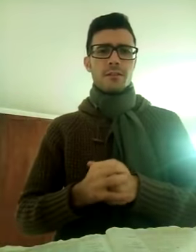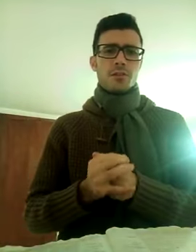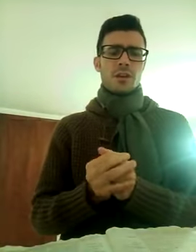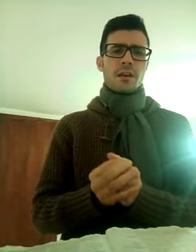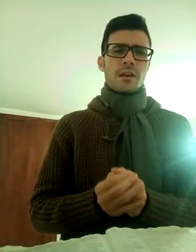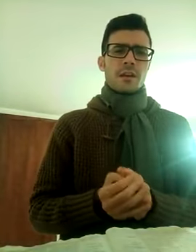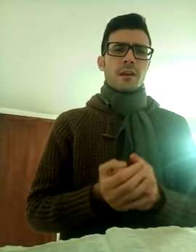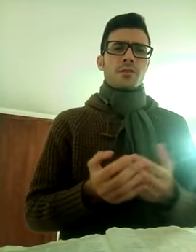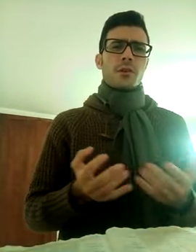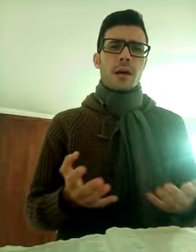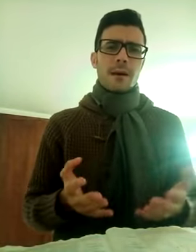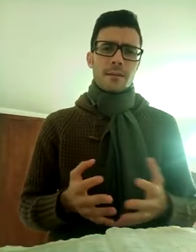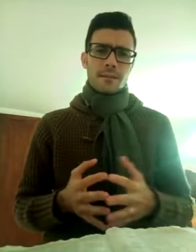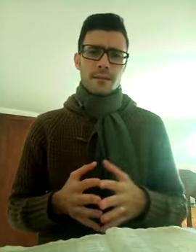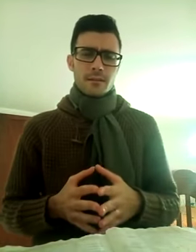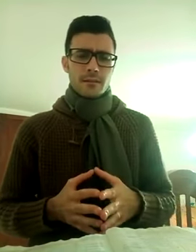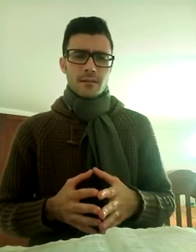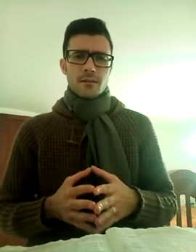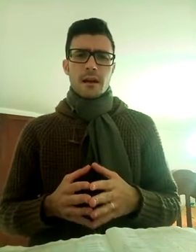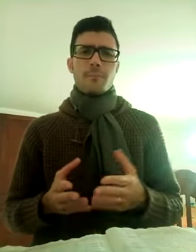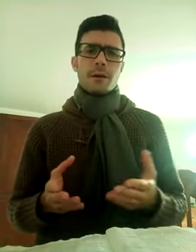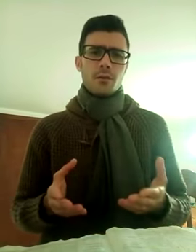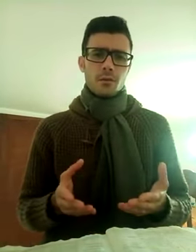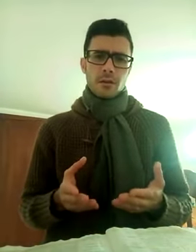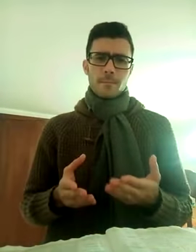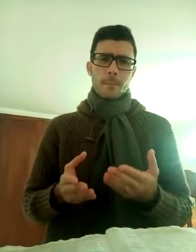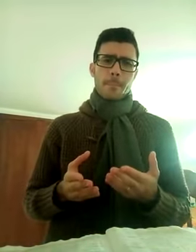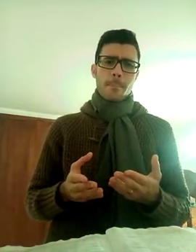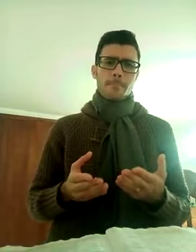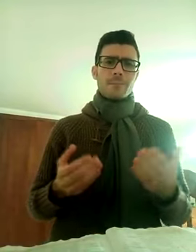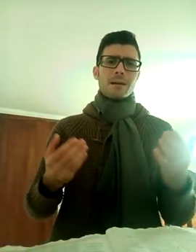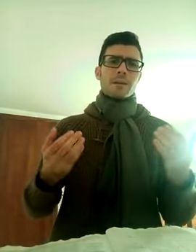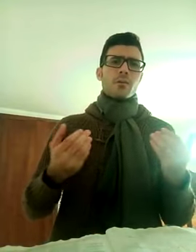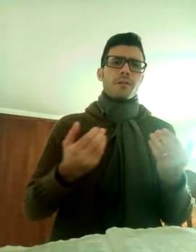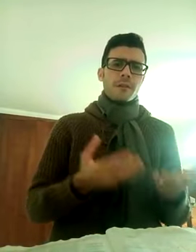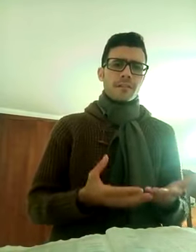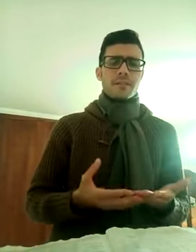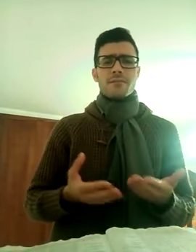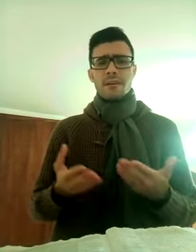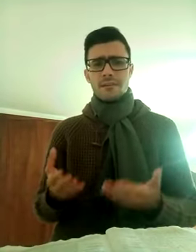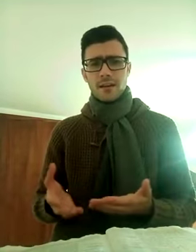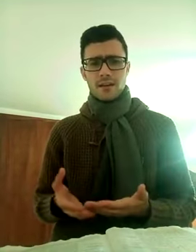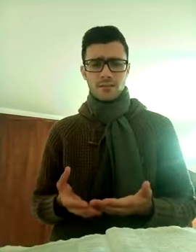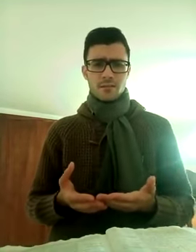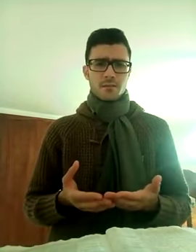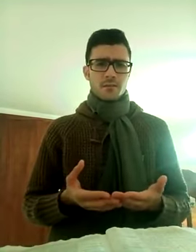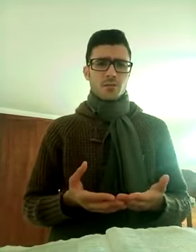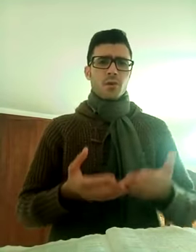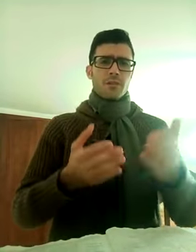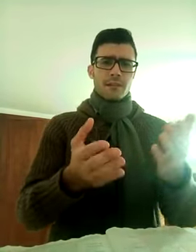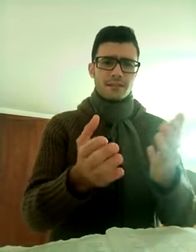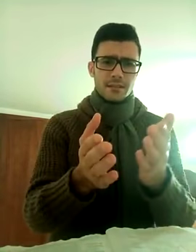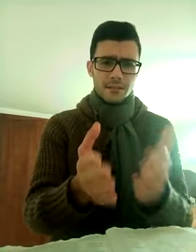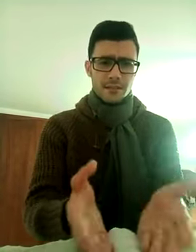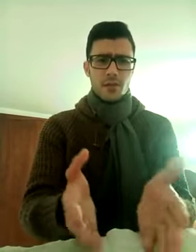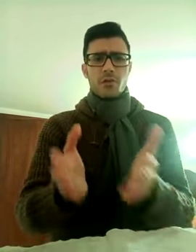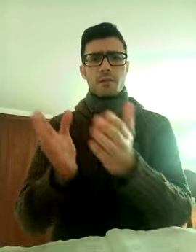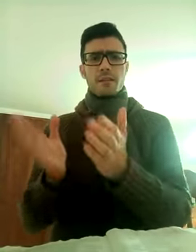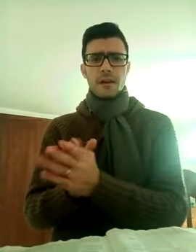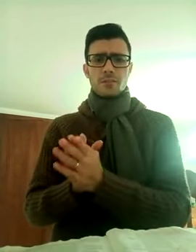dice, non amate a parole, ma amate con i fatti e verità, con la verità di Dio e con i fatti,